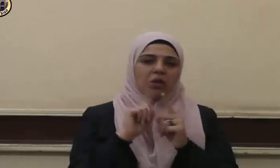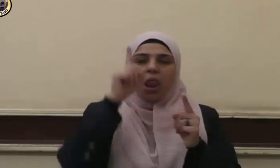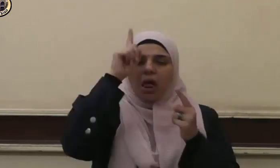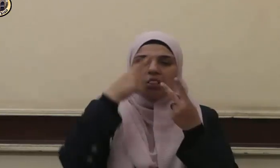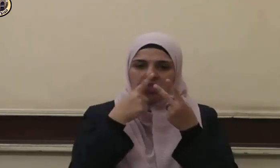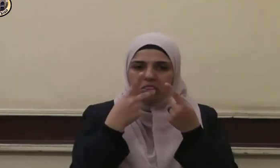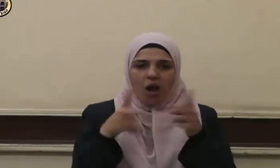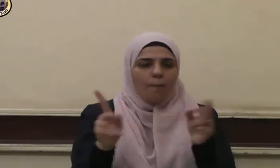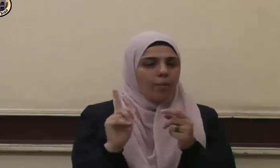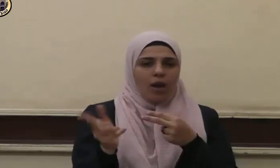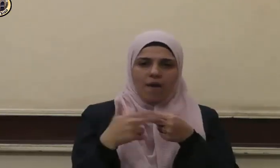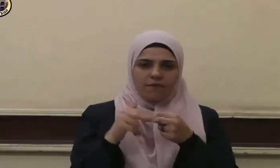يقبل منه